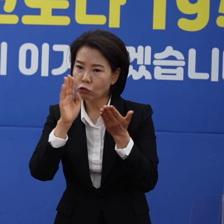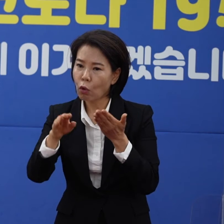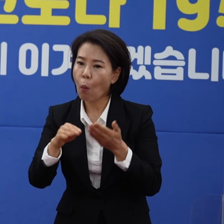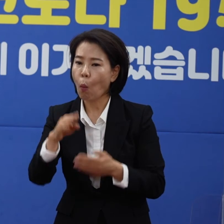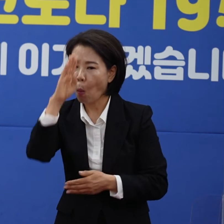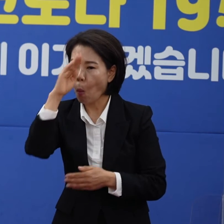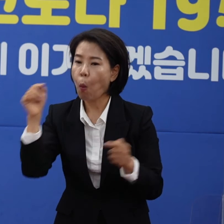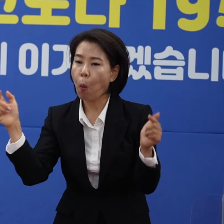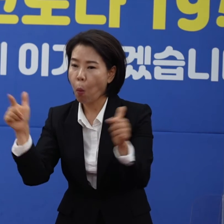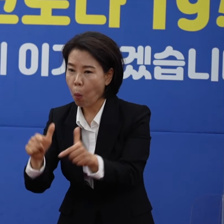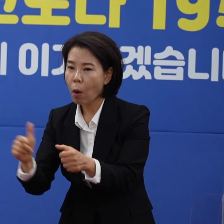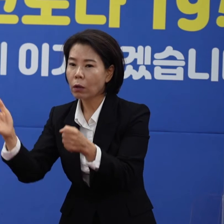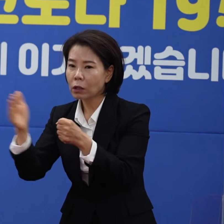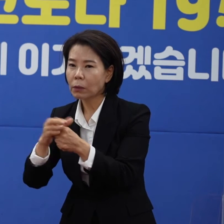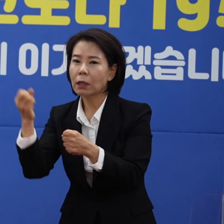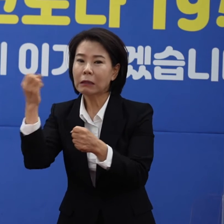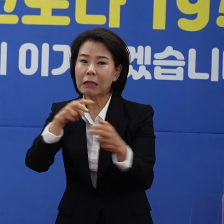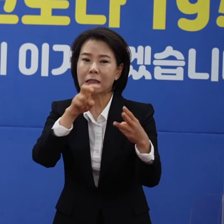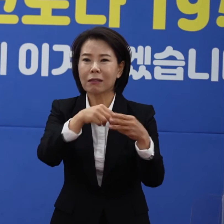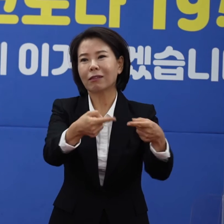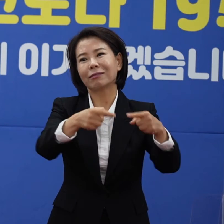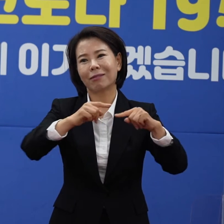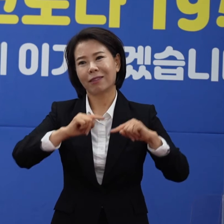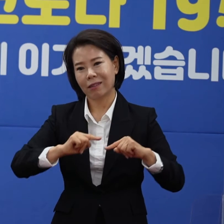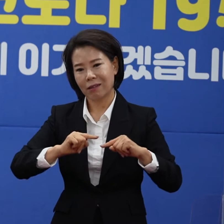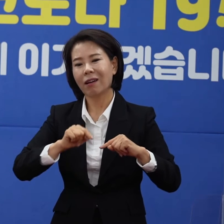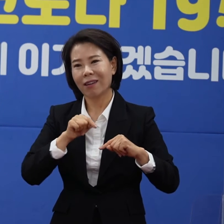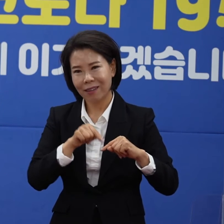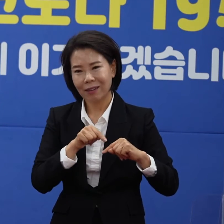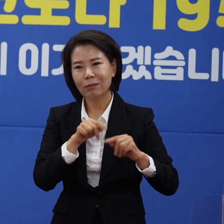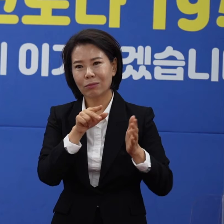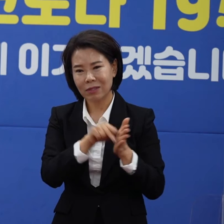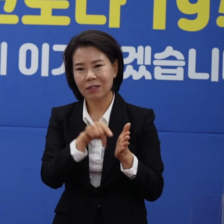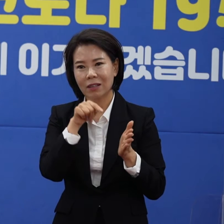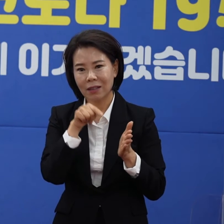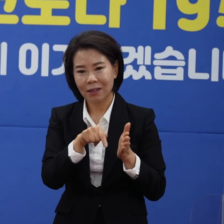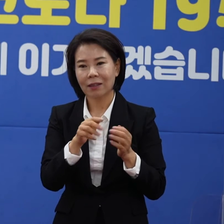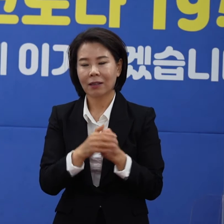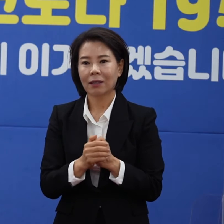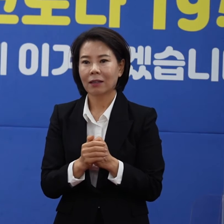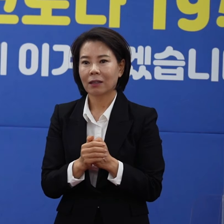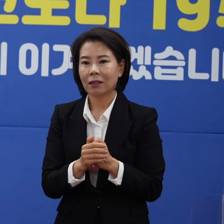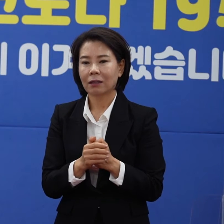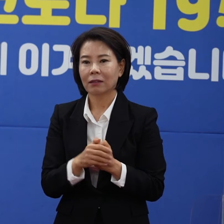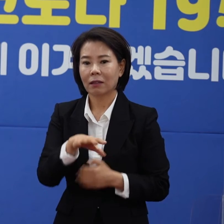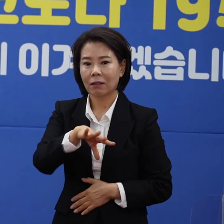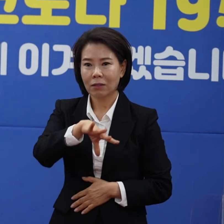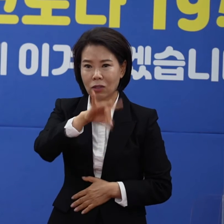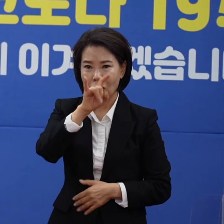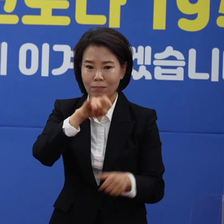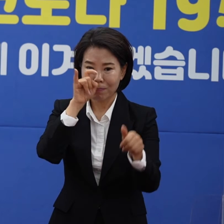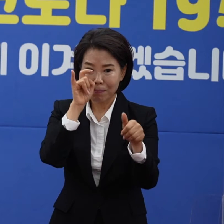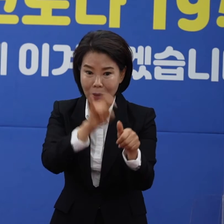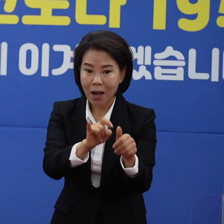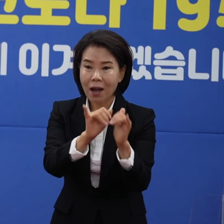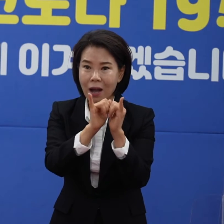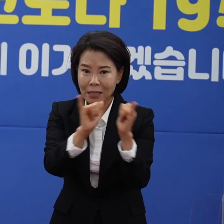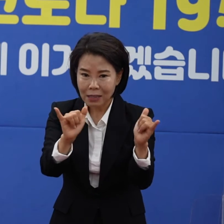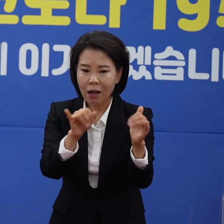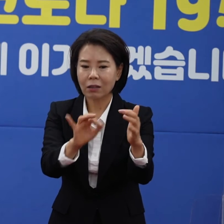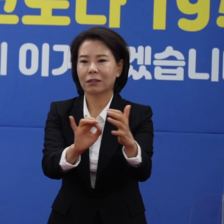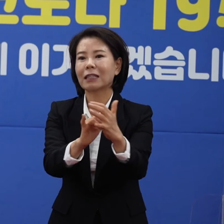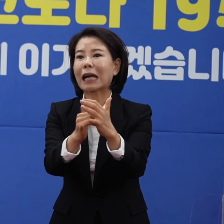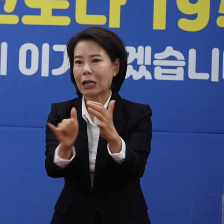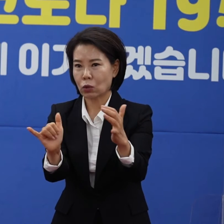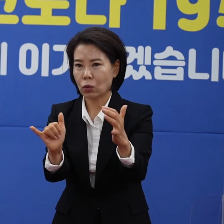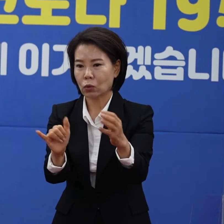센터를 이용하신 이력이 있습니다. 이분, 최초 감염자의 가족과